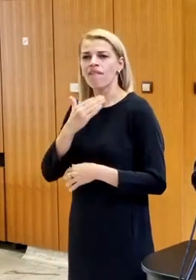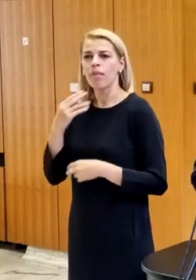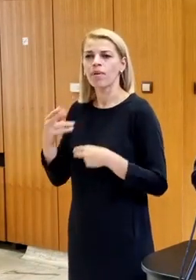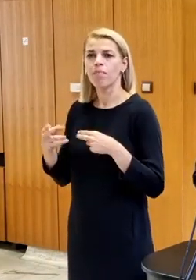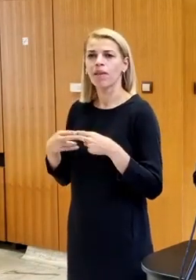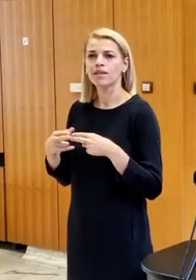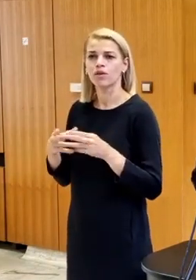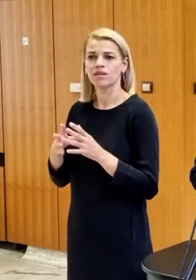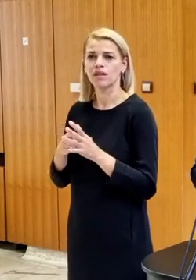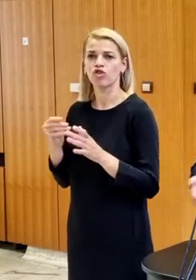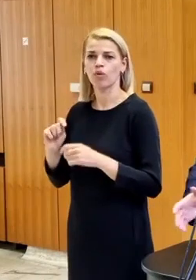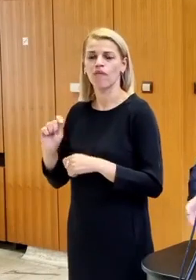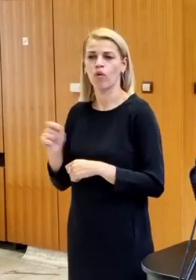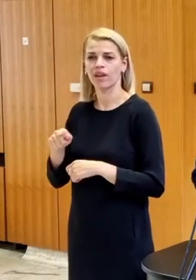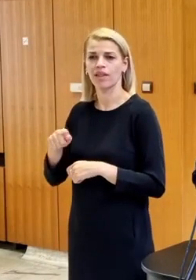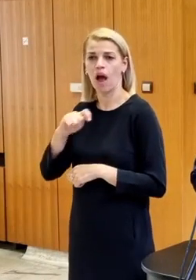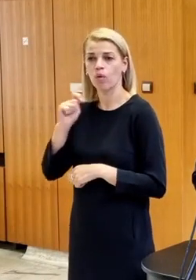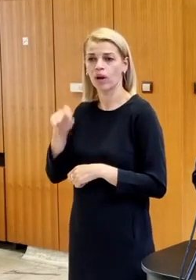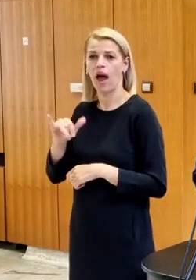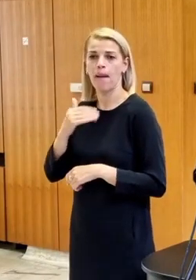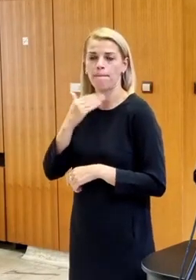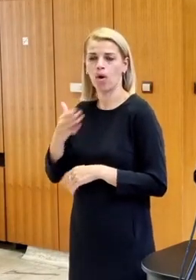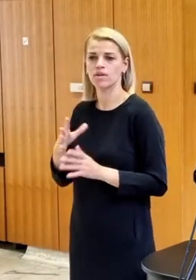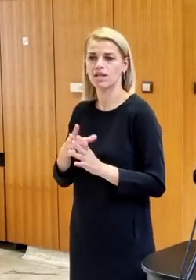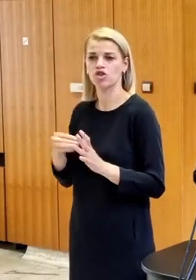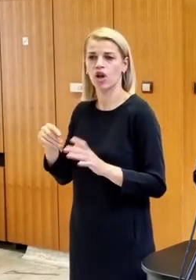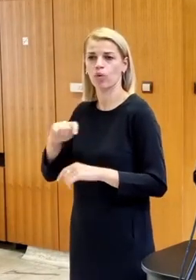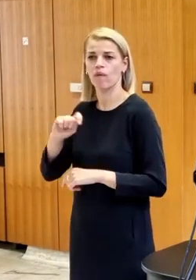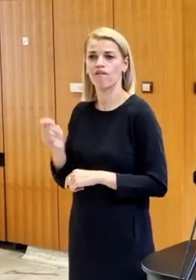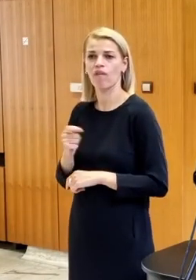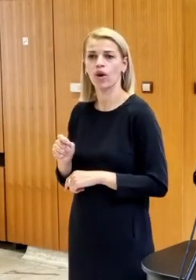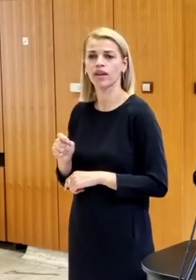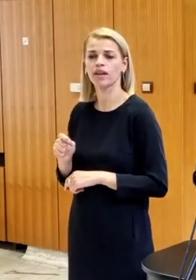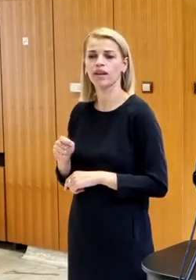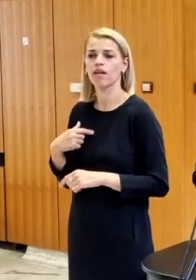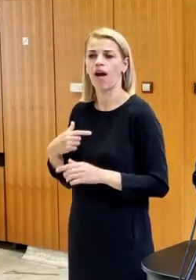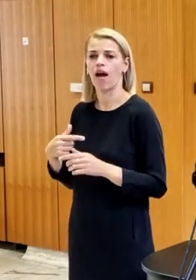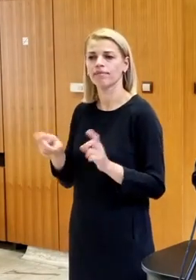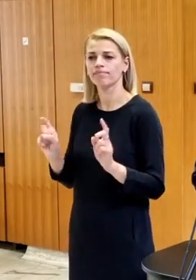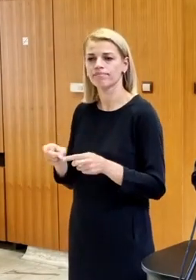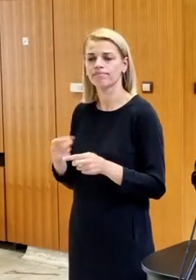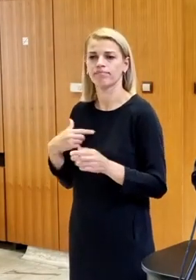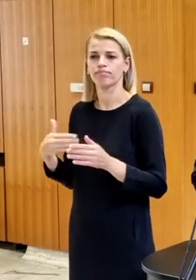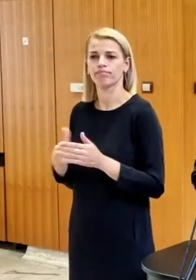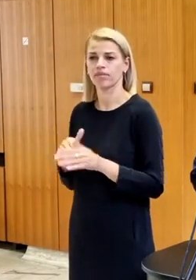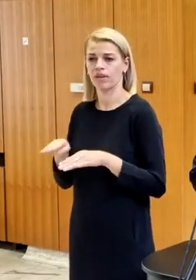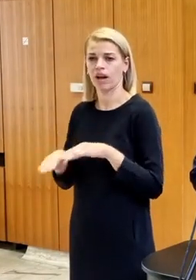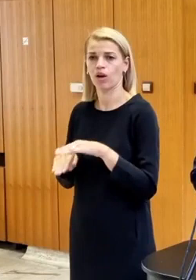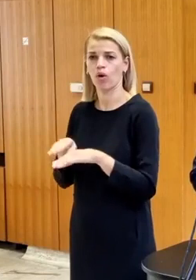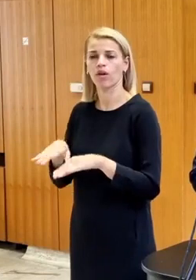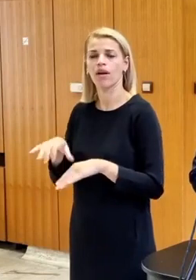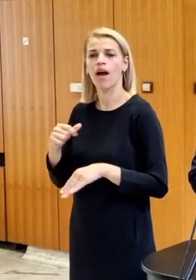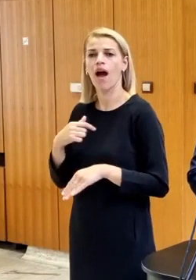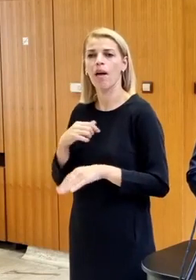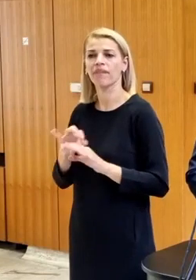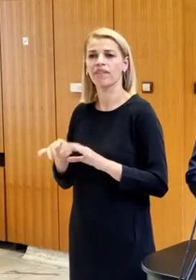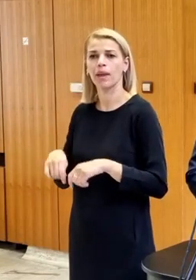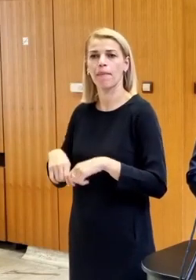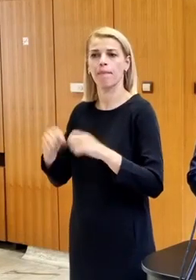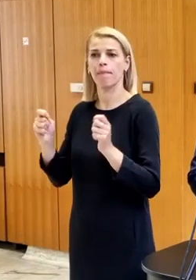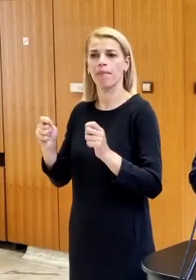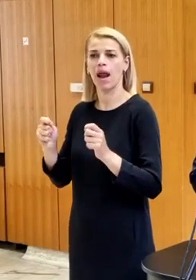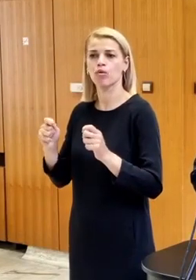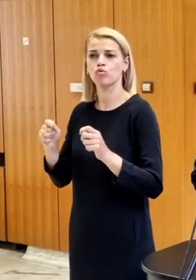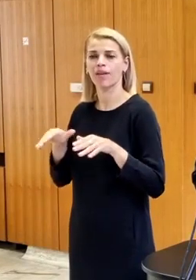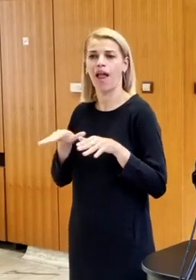blízkosti začiatku vojny na Ukrajine a potom po začiatku vojny. A zistili sme, že potrebujeme robiť také kroky, aby sme mohli prerušiť doleť